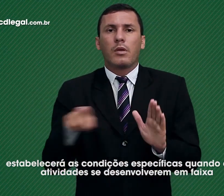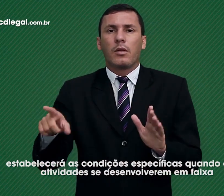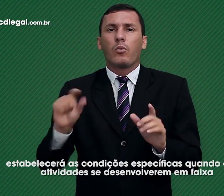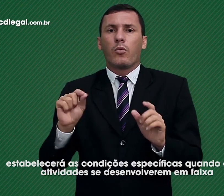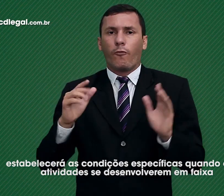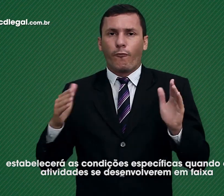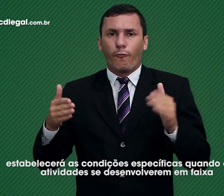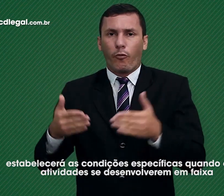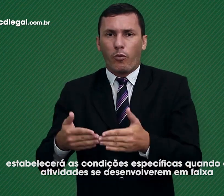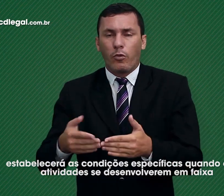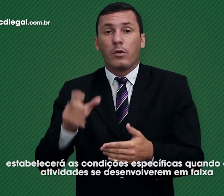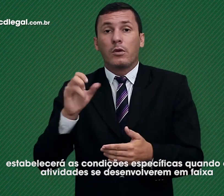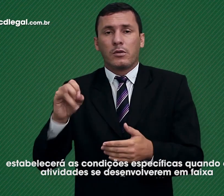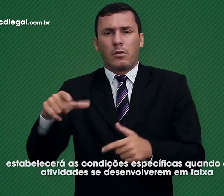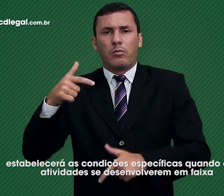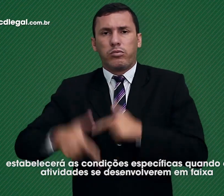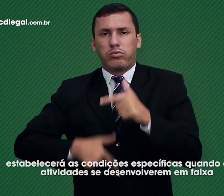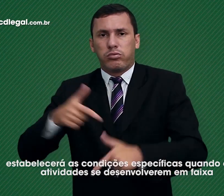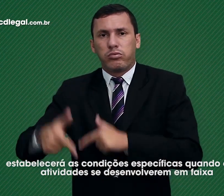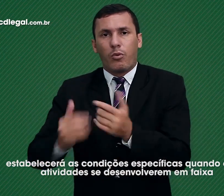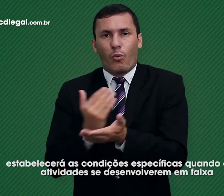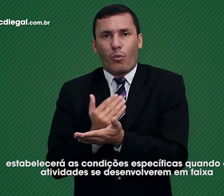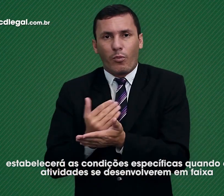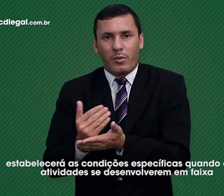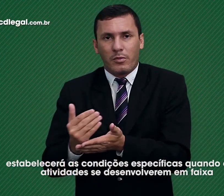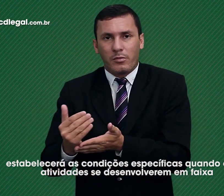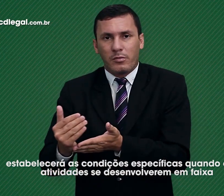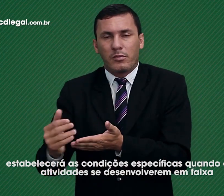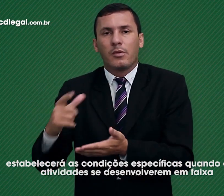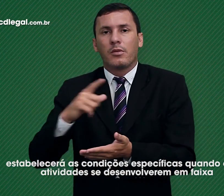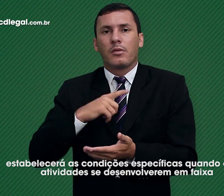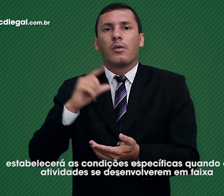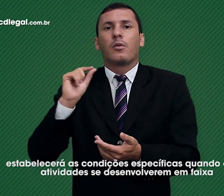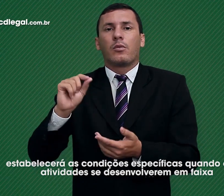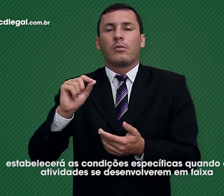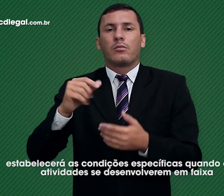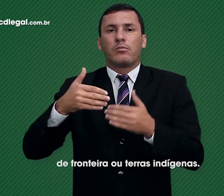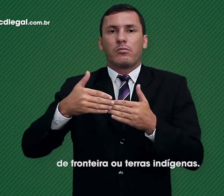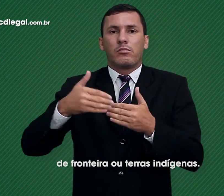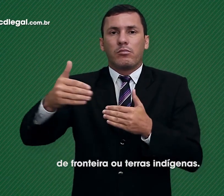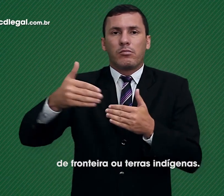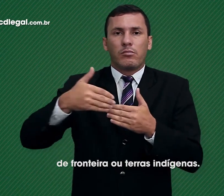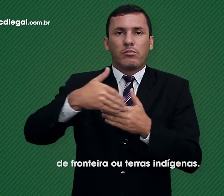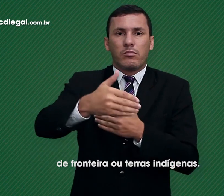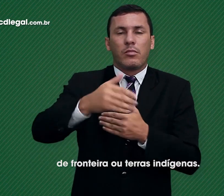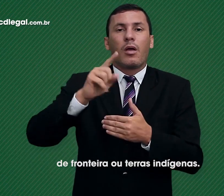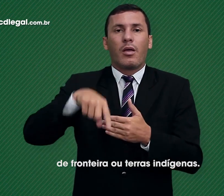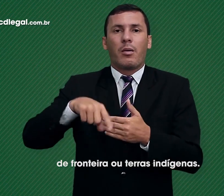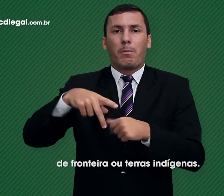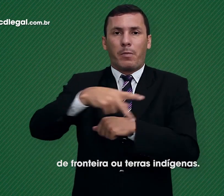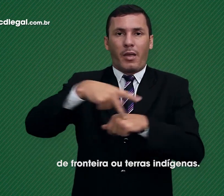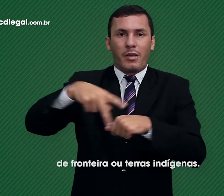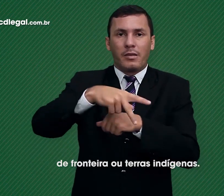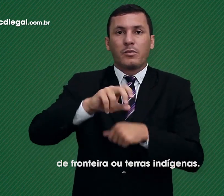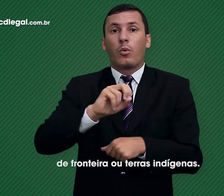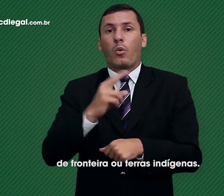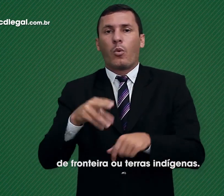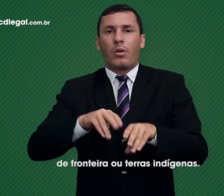condições específicas quando essas atividades se desenvolverem em faixa de fronteira ou terras indígenas.